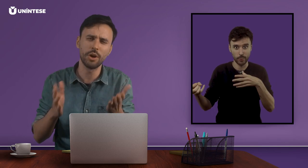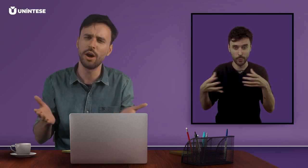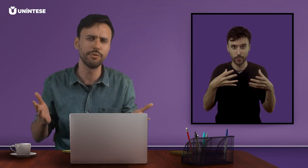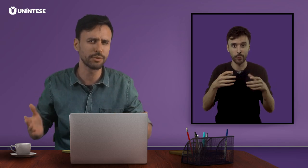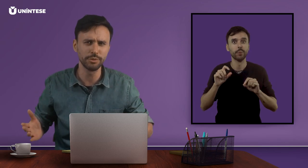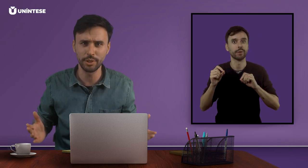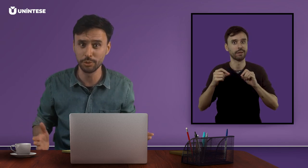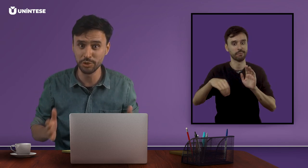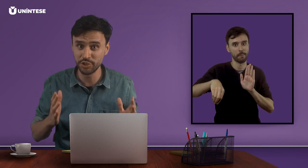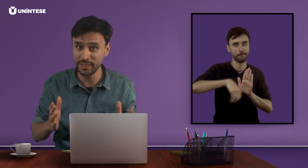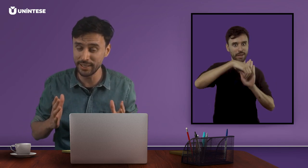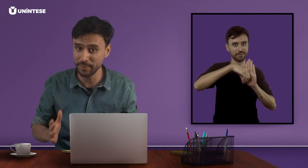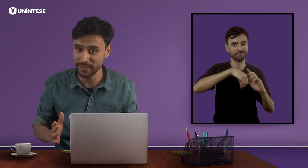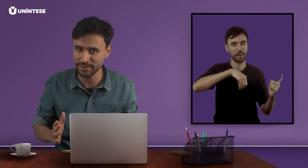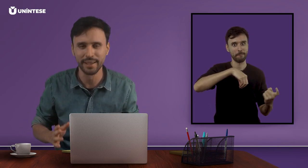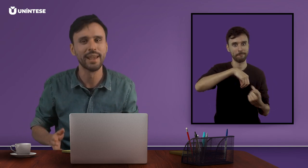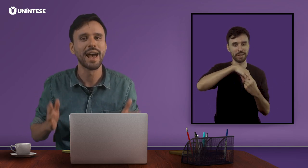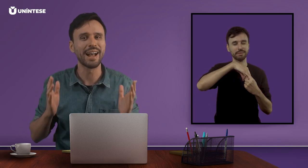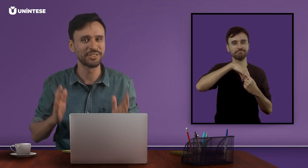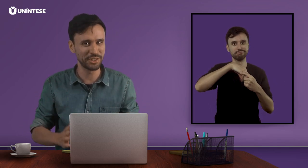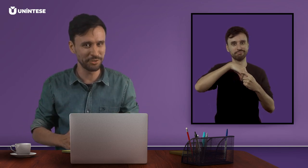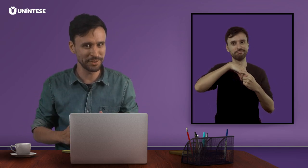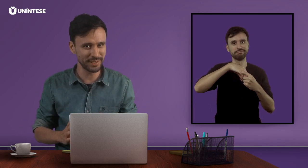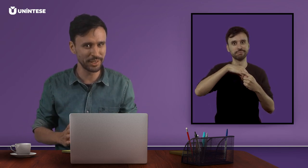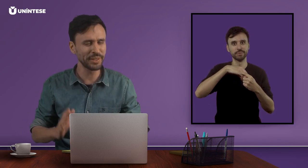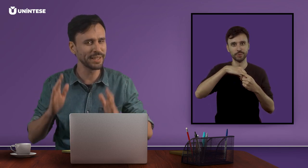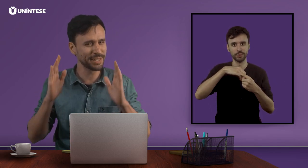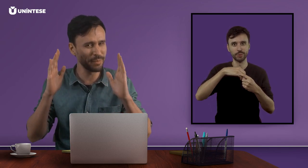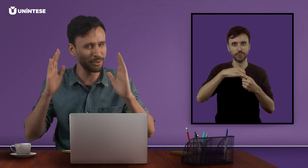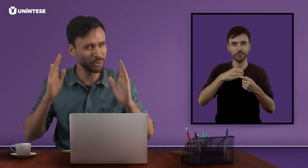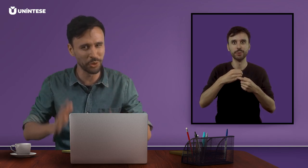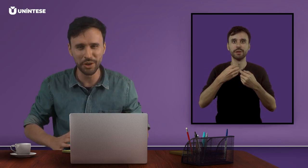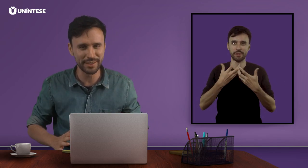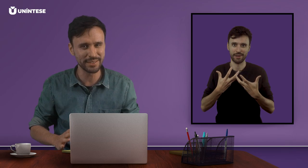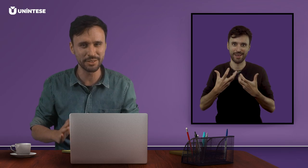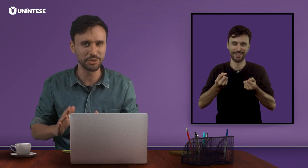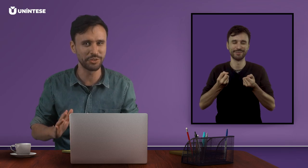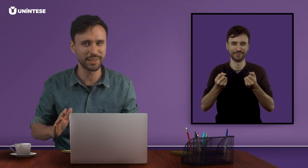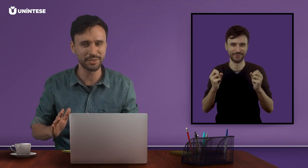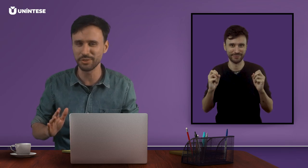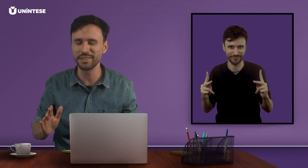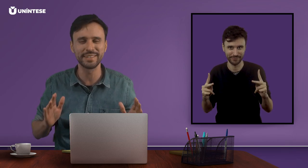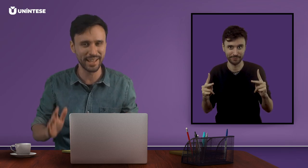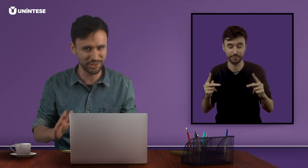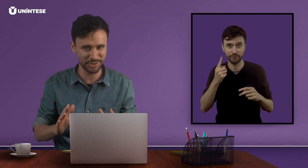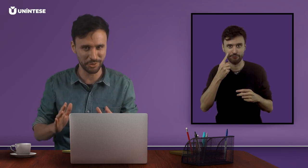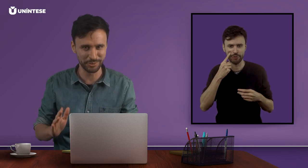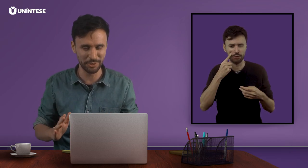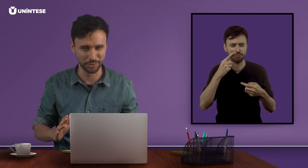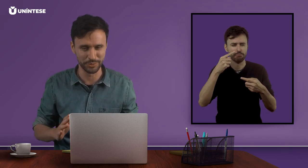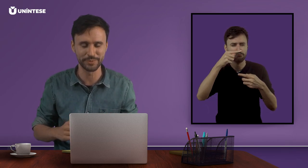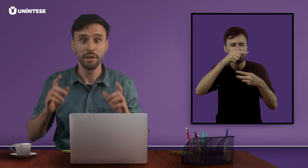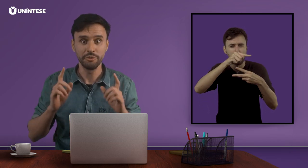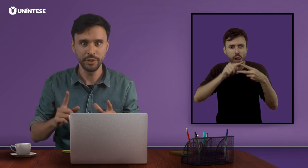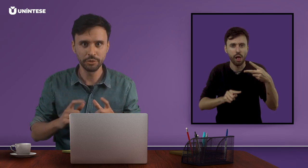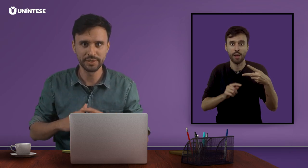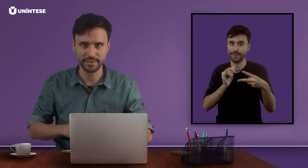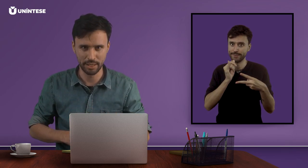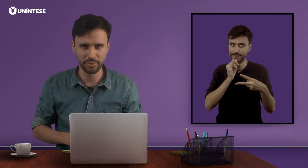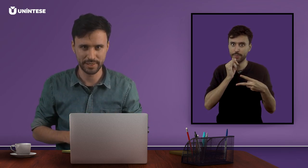novos conteúdos de Libras, ative o sininho e receba todas as notificações destes conteúdos. Viram nos exemplos